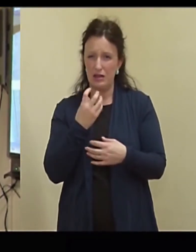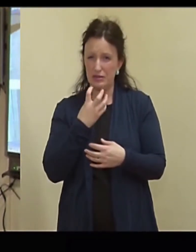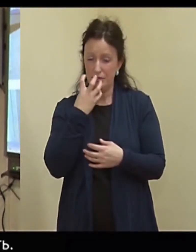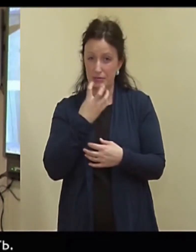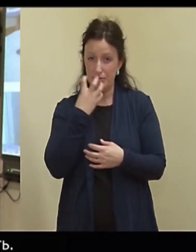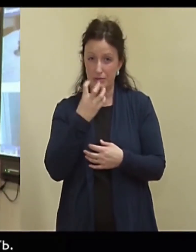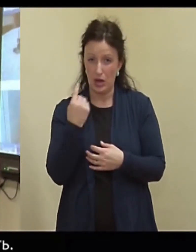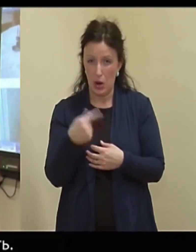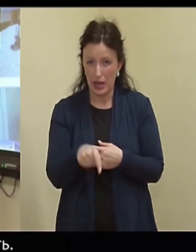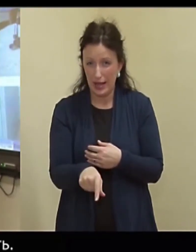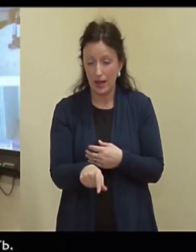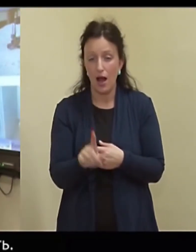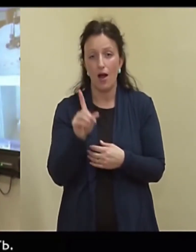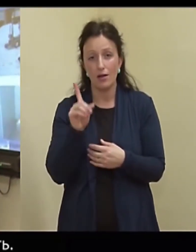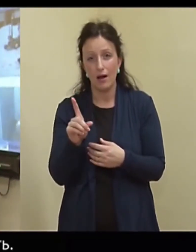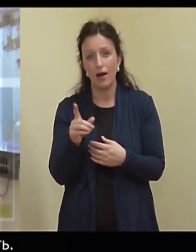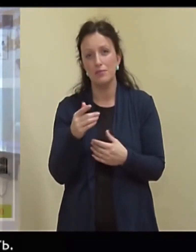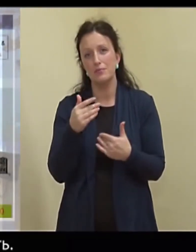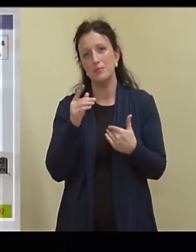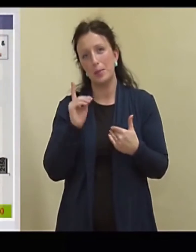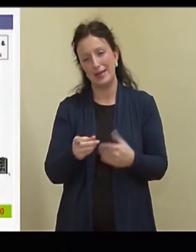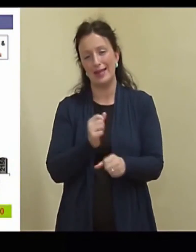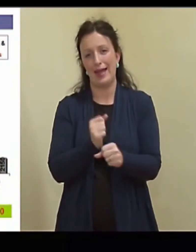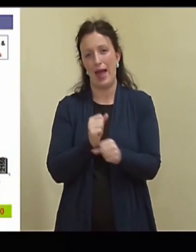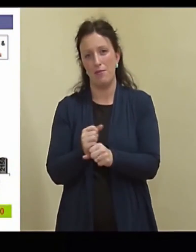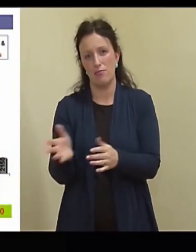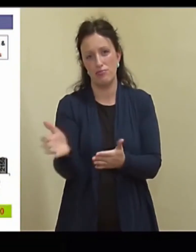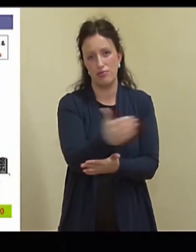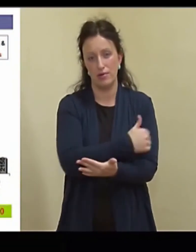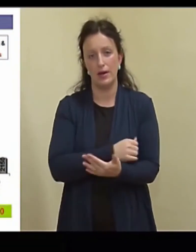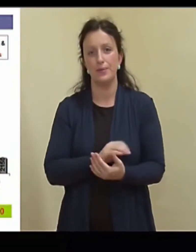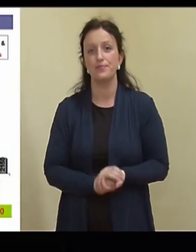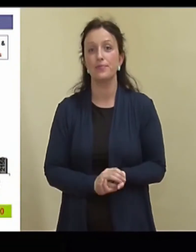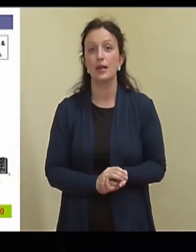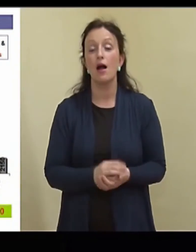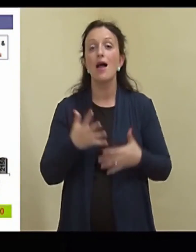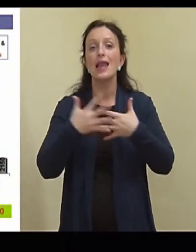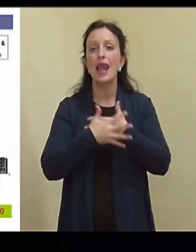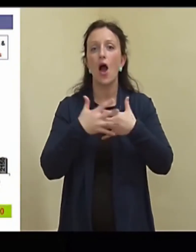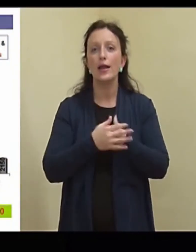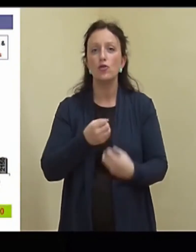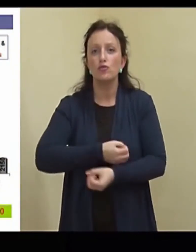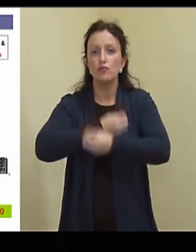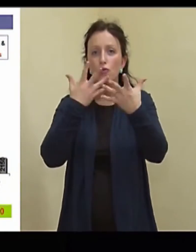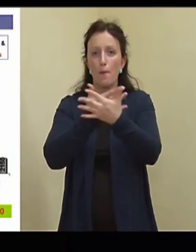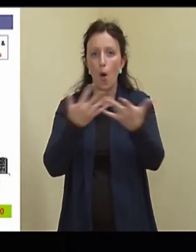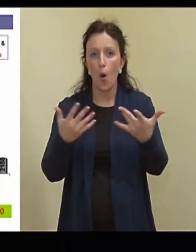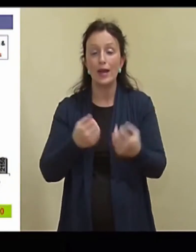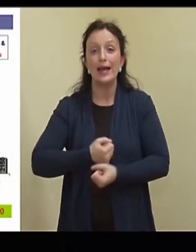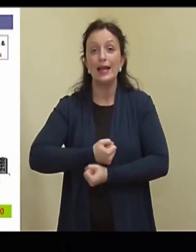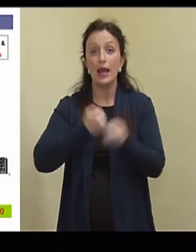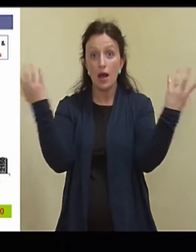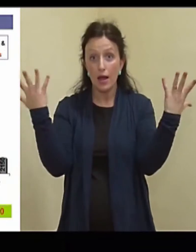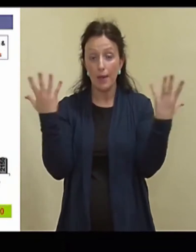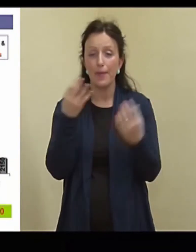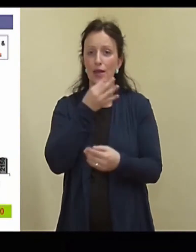ais oli seal. Aga noh, ära tuli see töö teha. Lõhkemõta lahingumoon. Need arvud